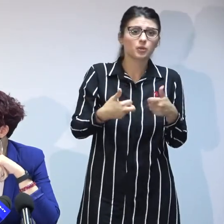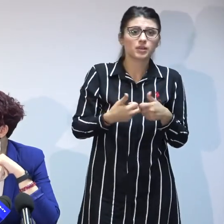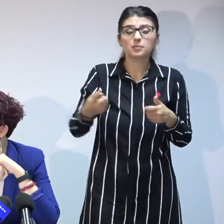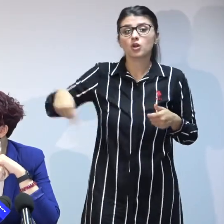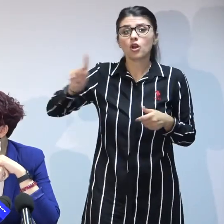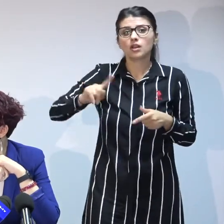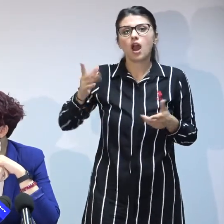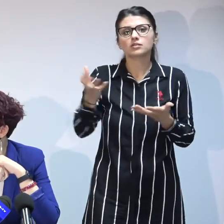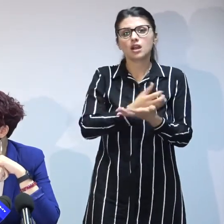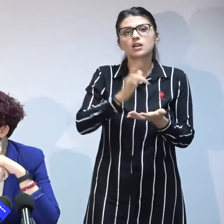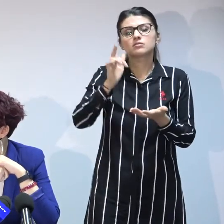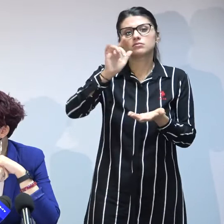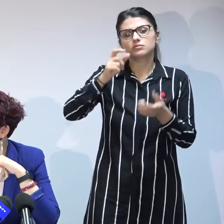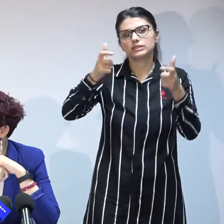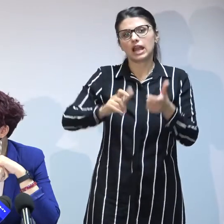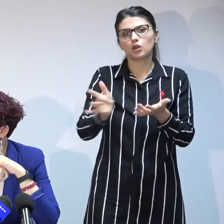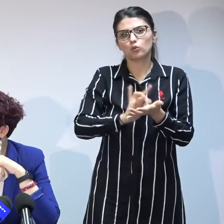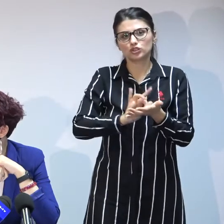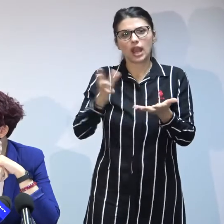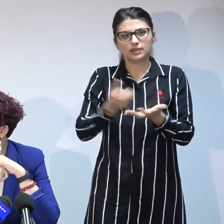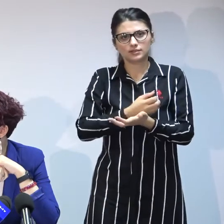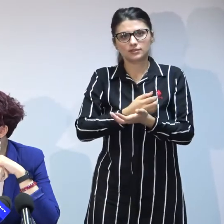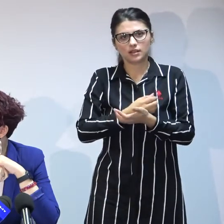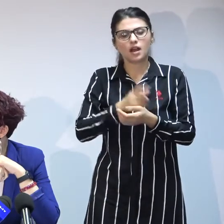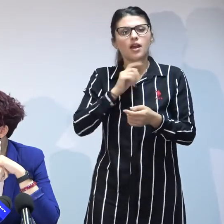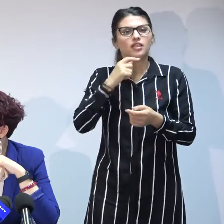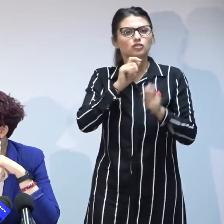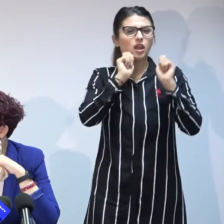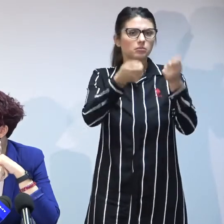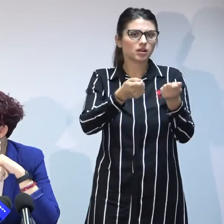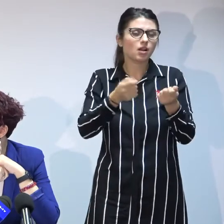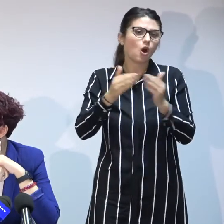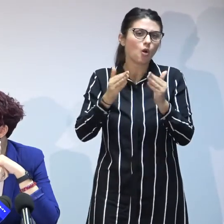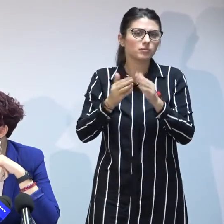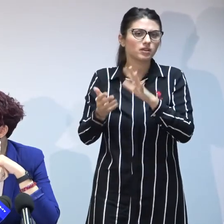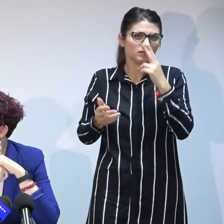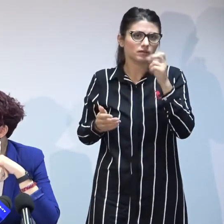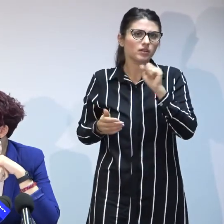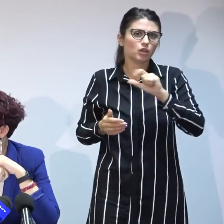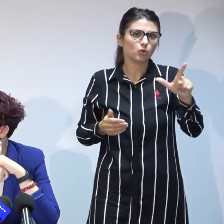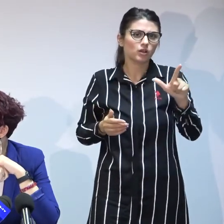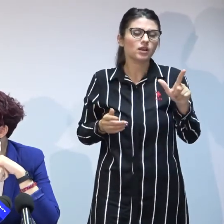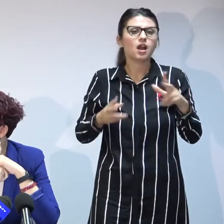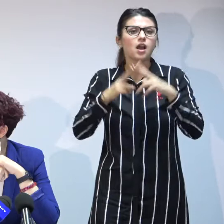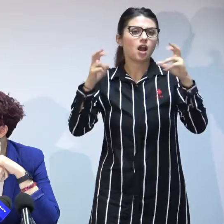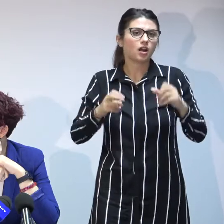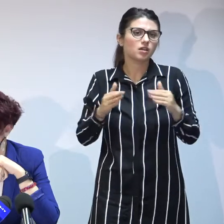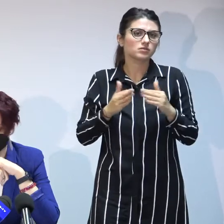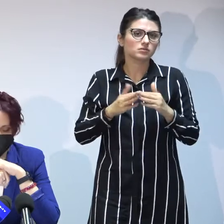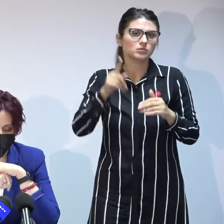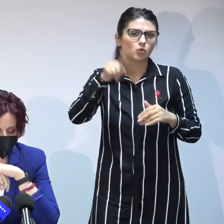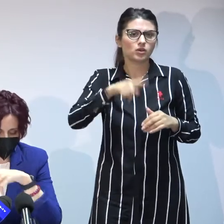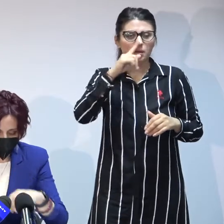schemă am depus actele în decembrie și am avut copilul acasă în iulie tai două luni l-aveam acasă undeva